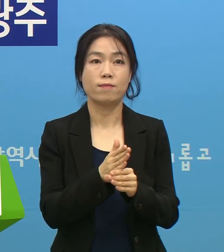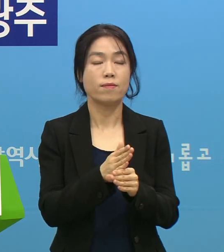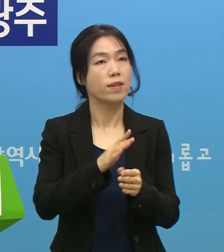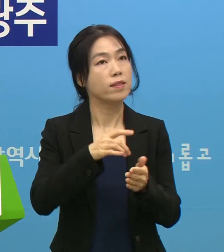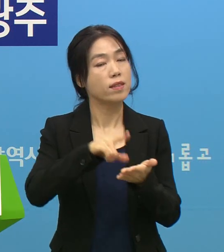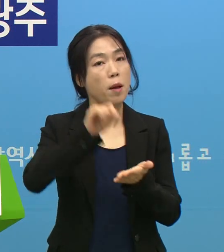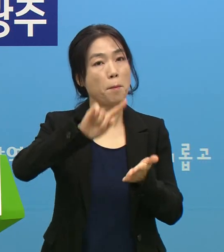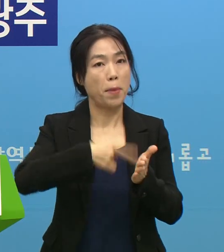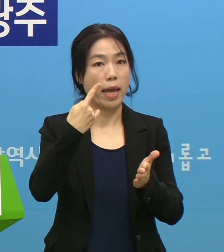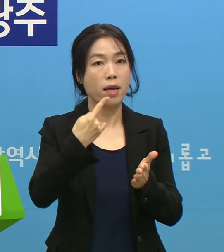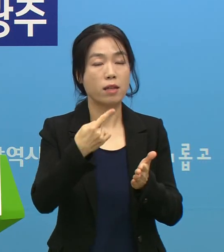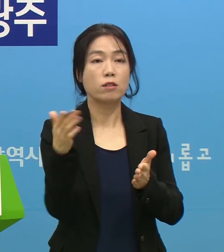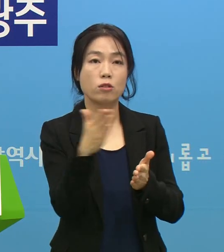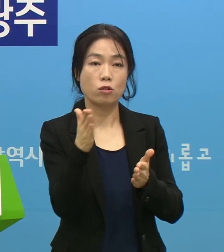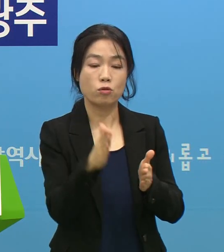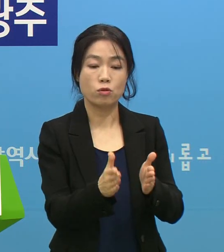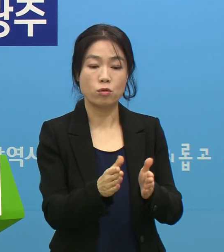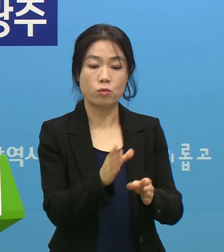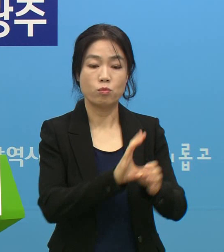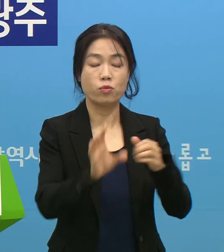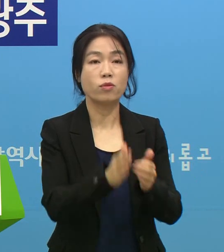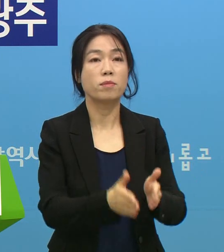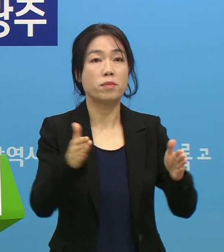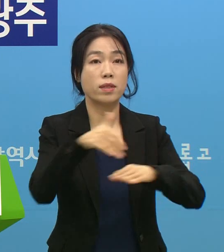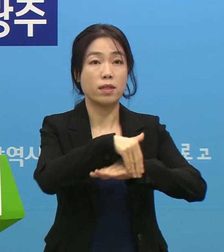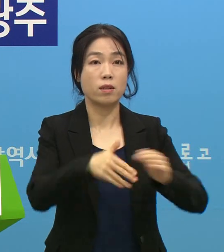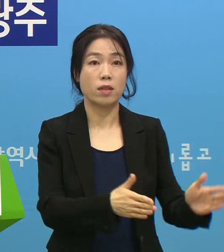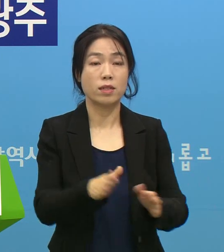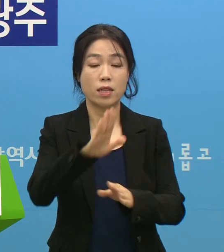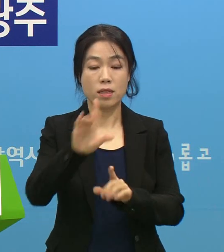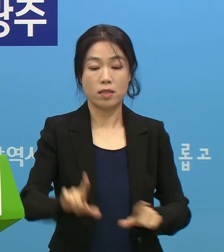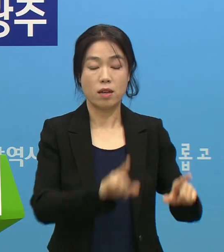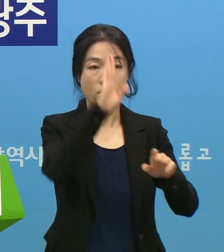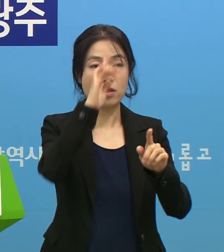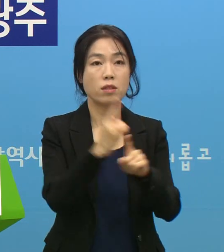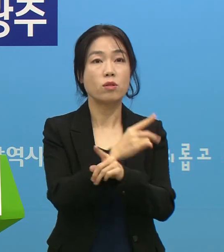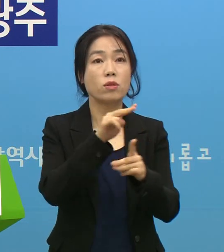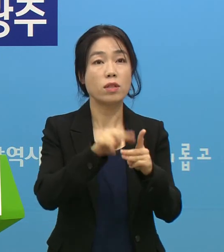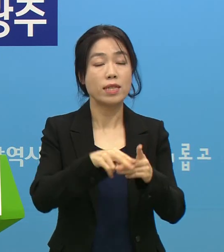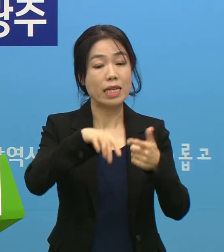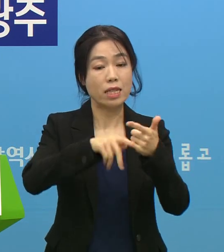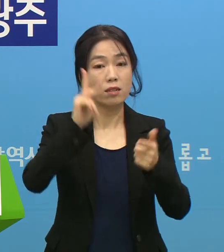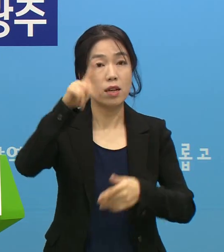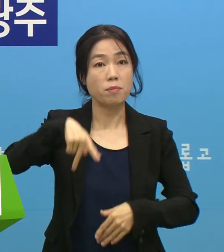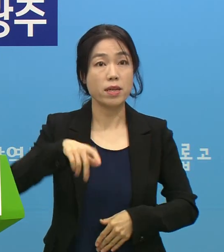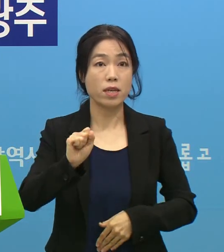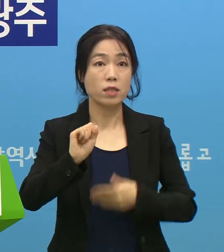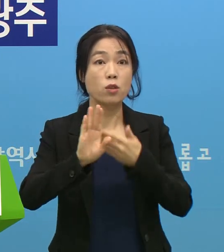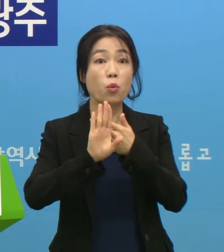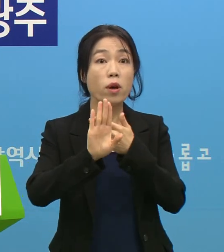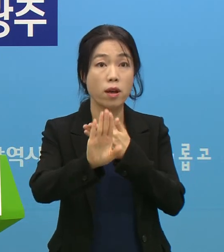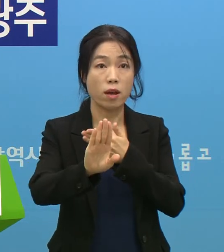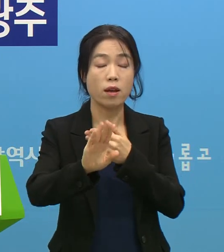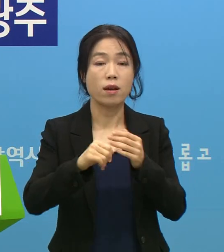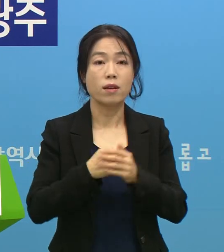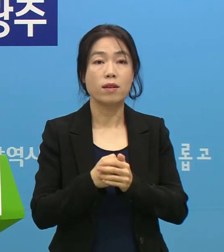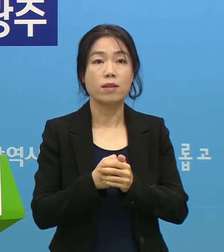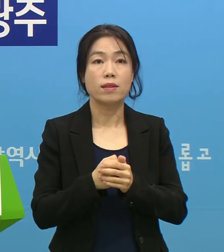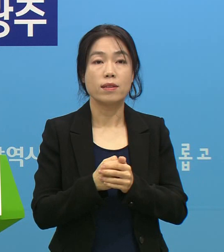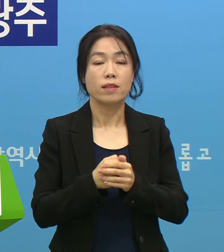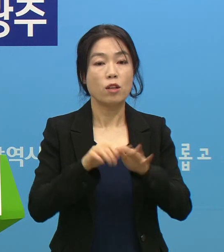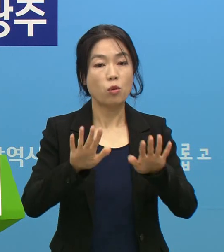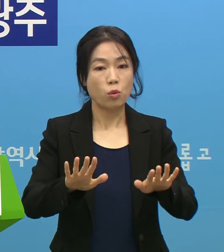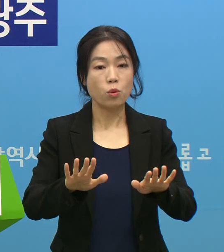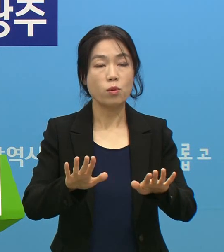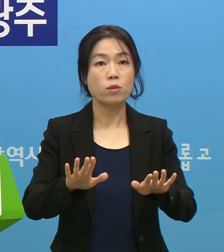한 100병상 정도로 더 추가 늘릴 준비하고 있고 생활치료센터는 저희가 나주 KPS 이외에도 그거는